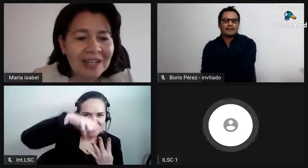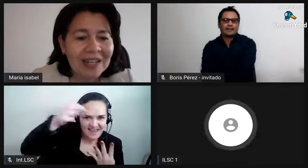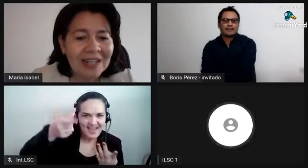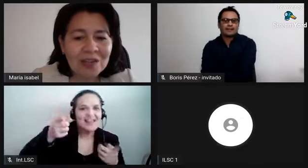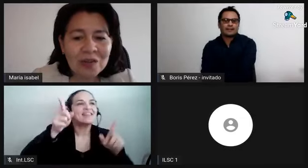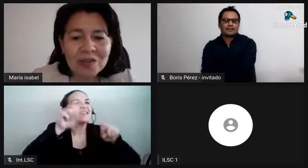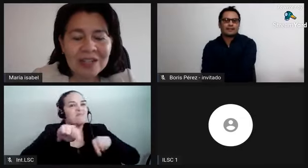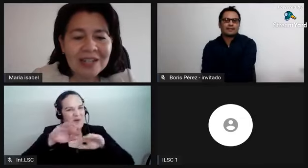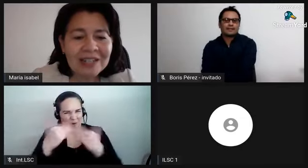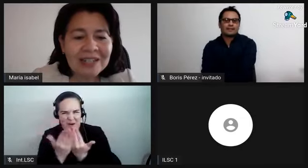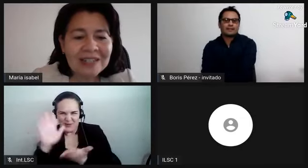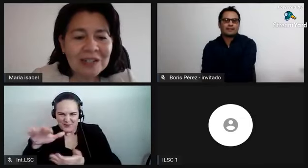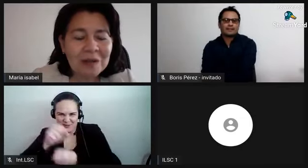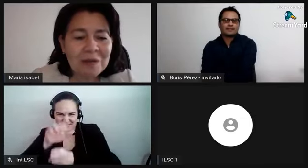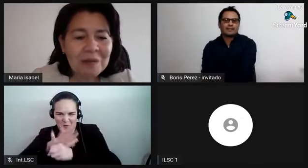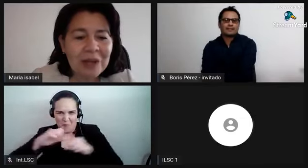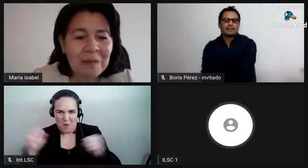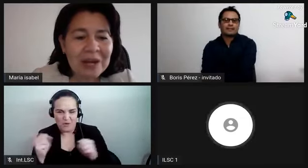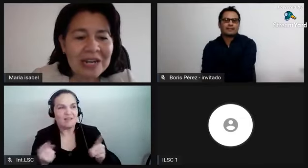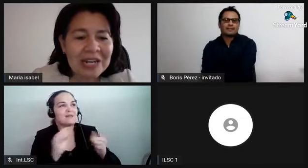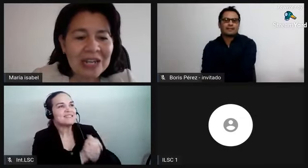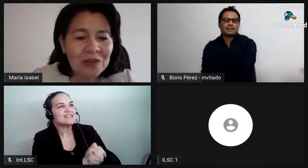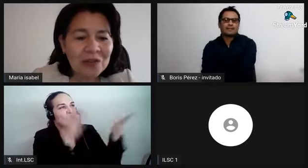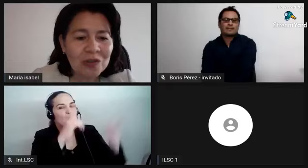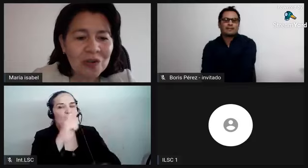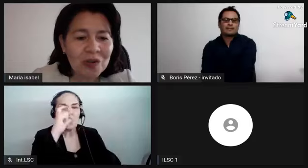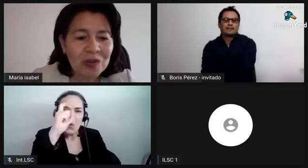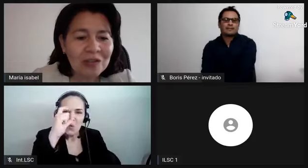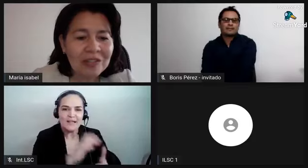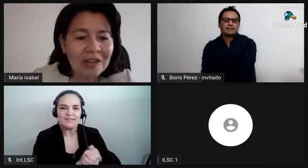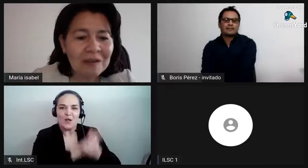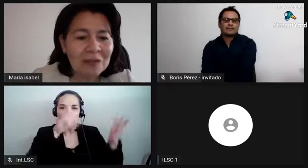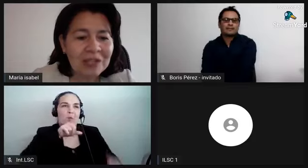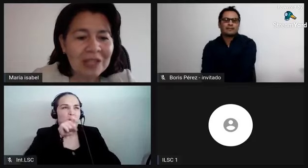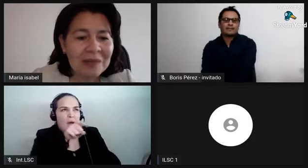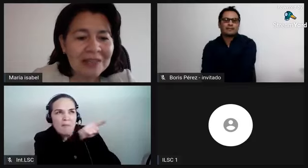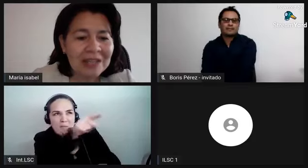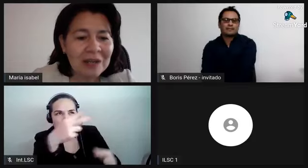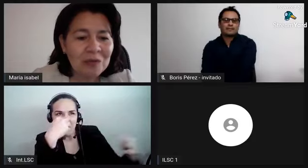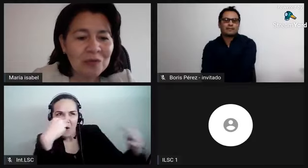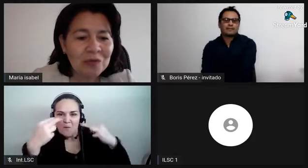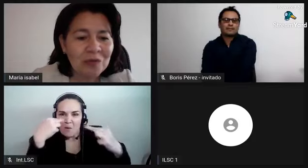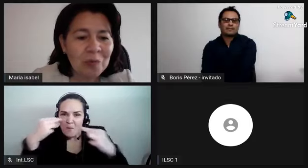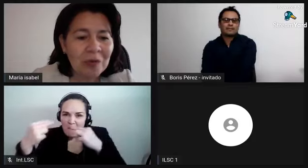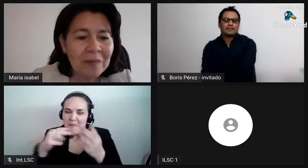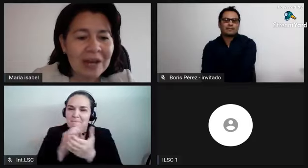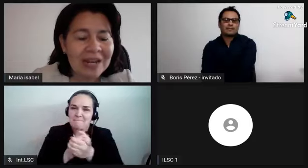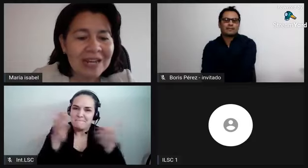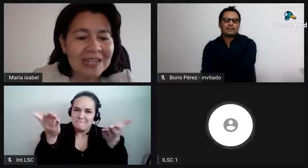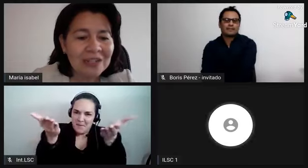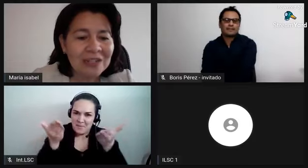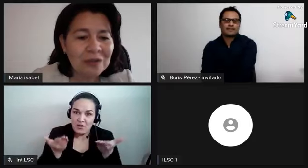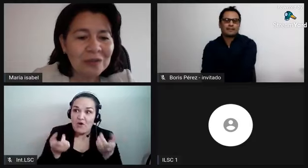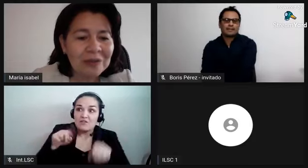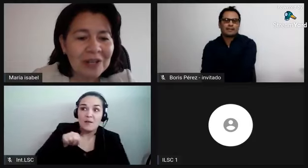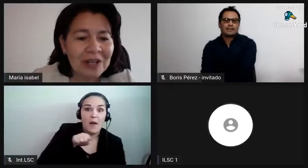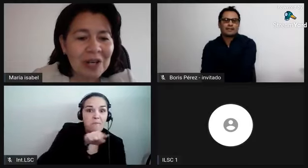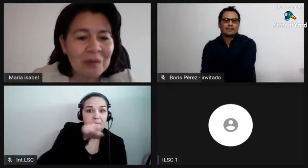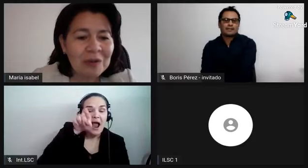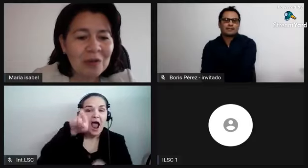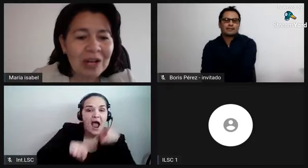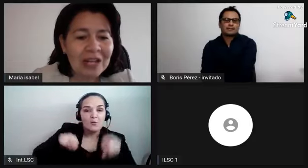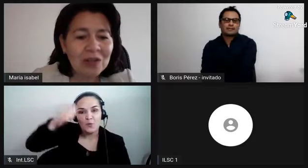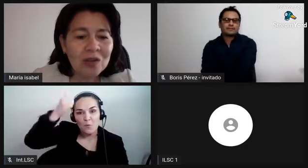ustedes bienvenidos todos sabemos que también tenemos un grupo de maestros